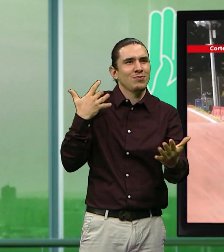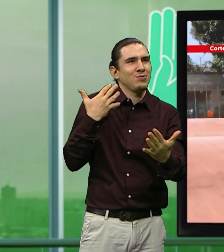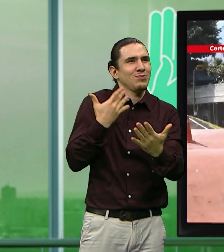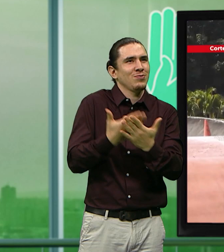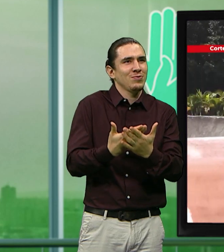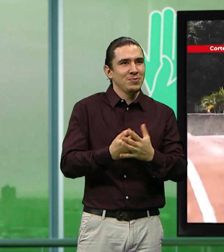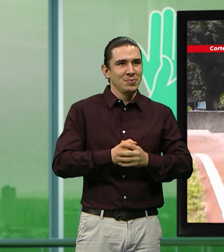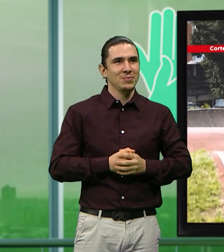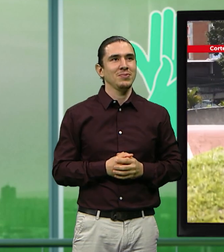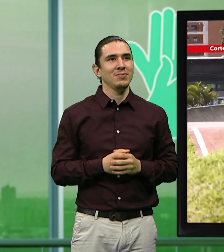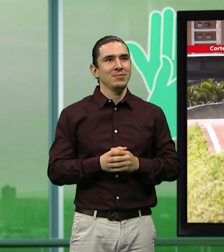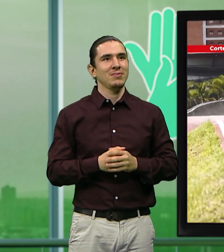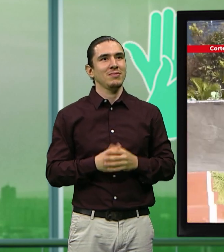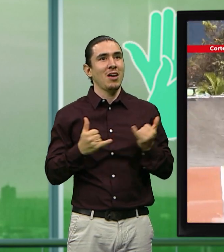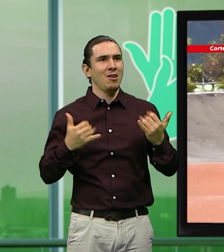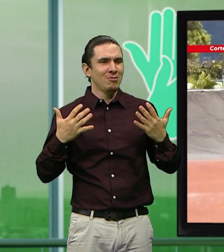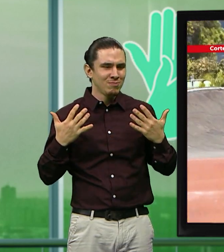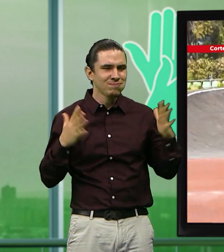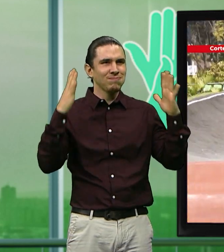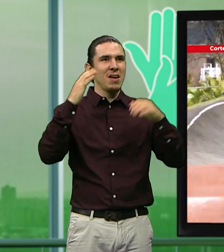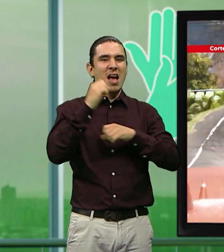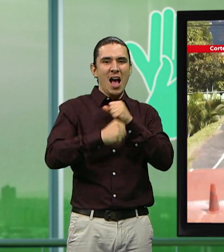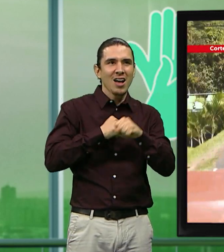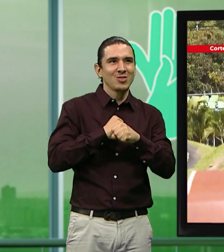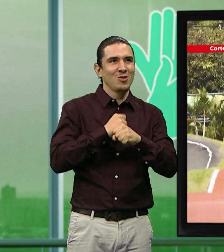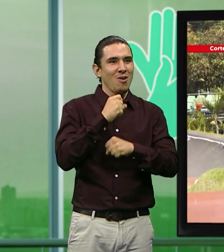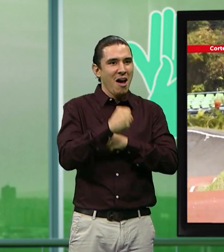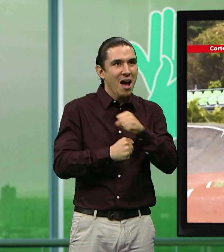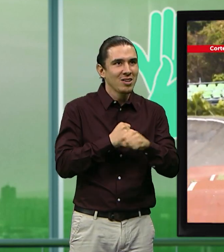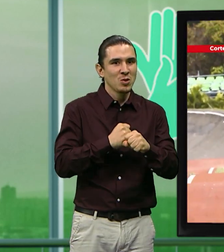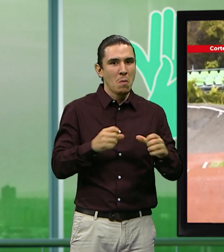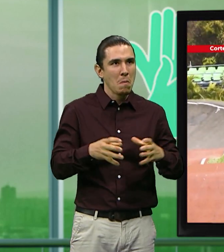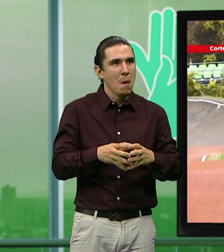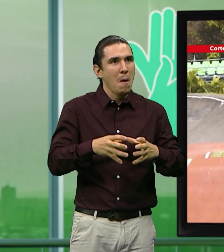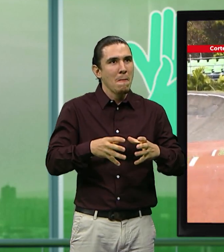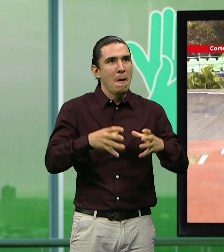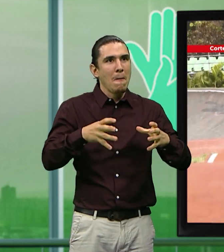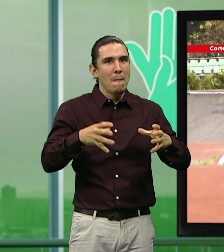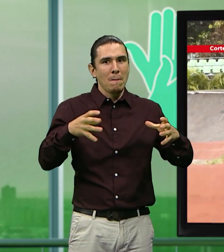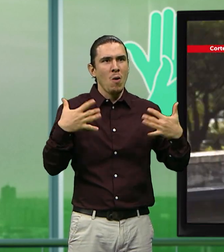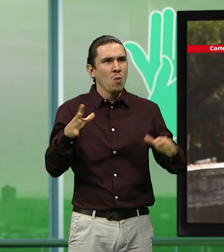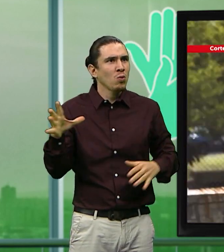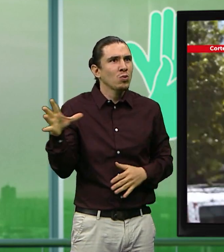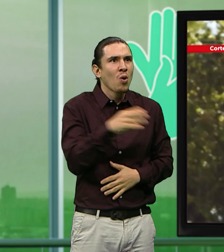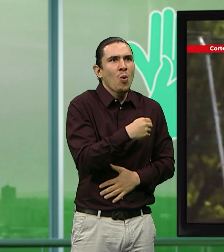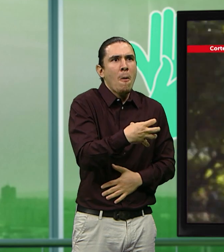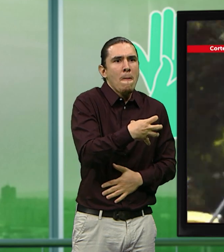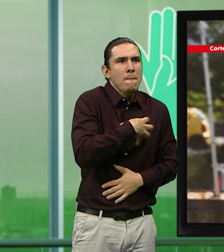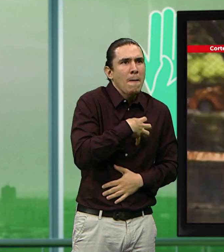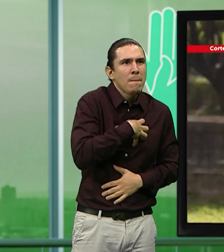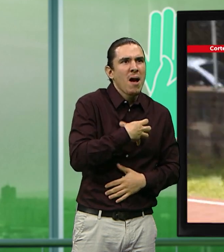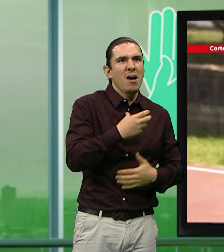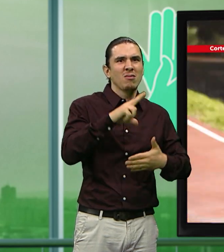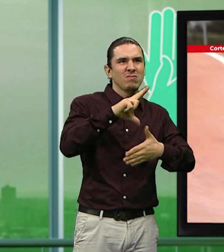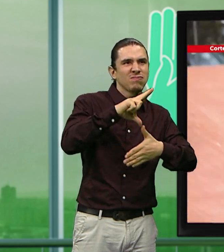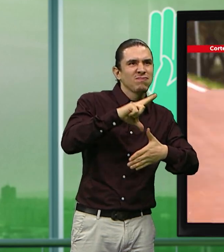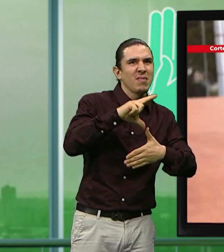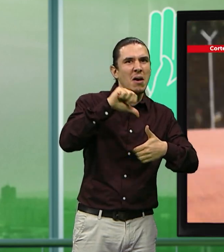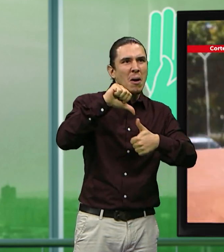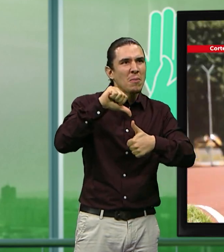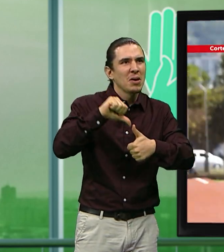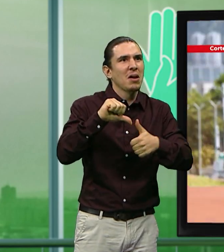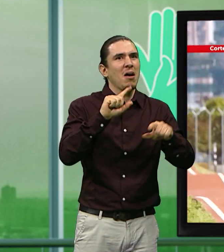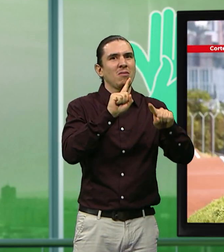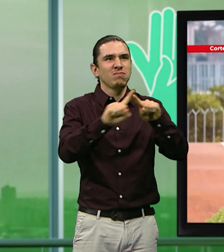Están de aniversario, pero más que años suman logros, como tener múltiples campeones latinoamericanos, panamericanos y